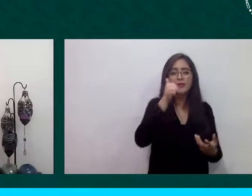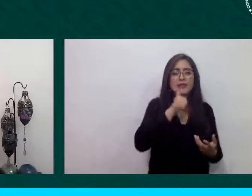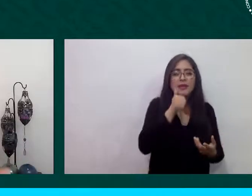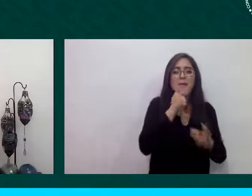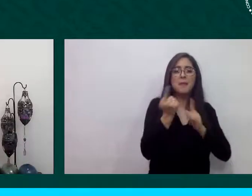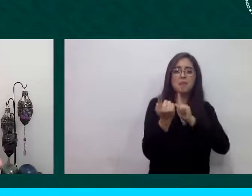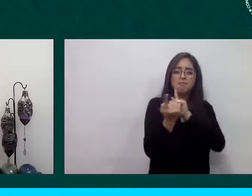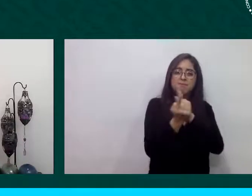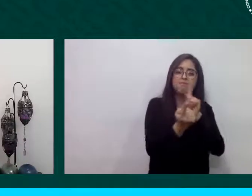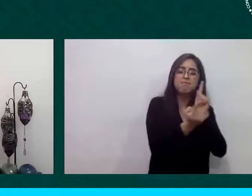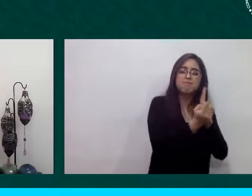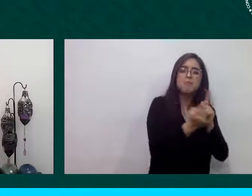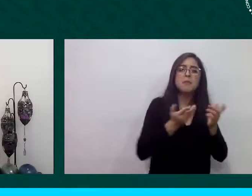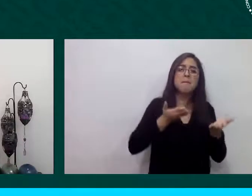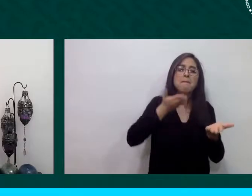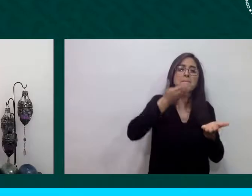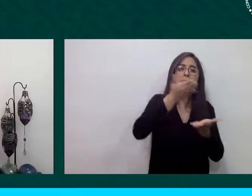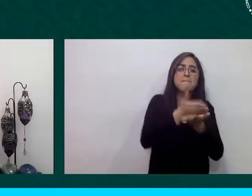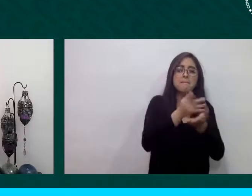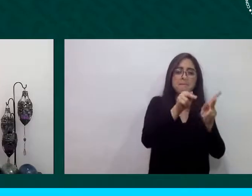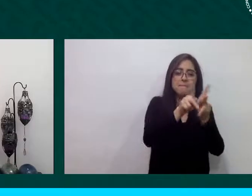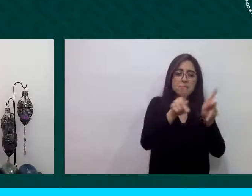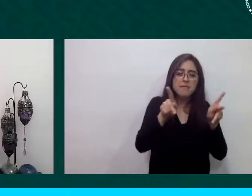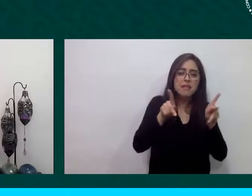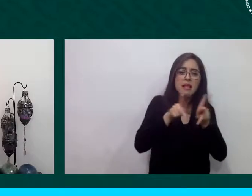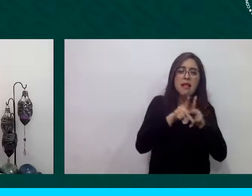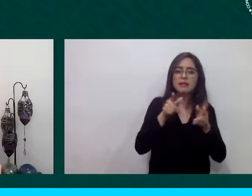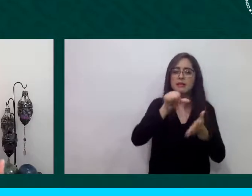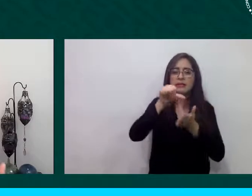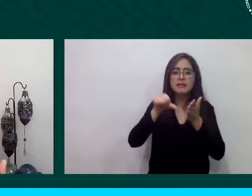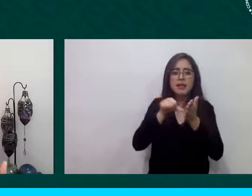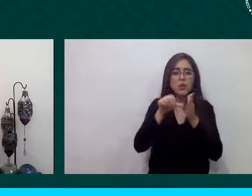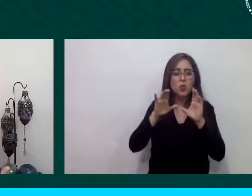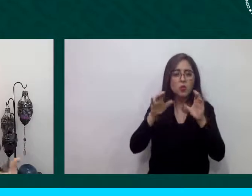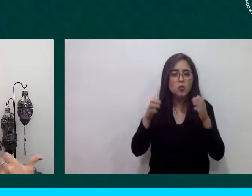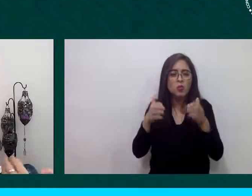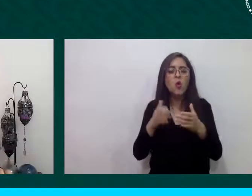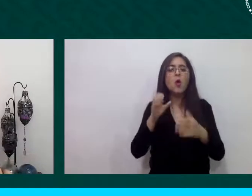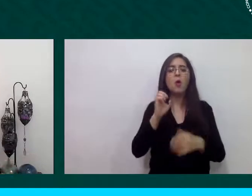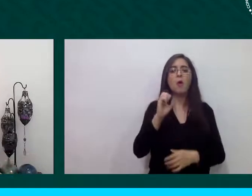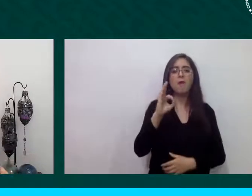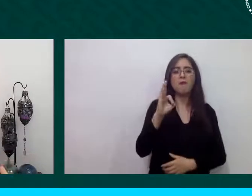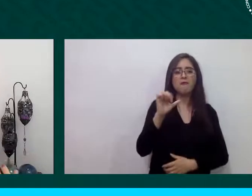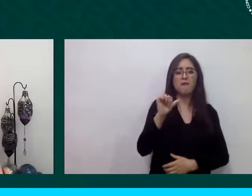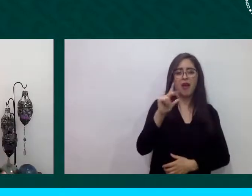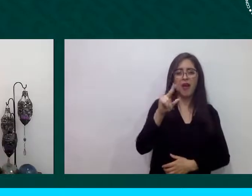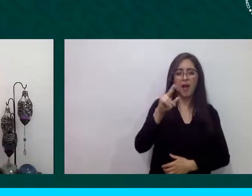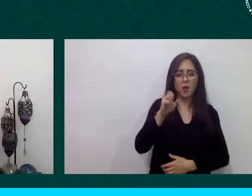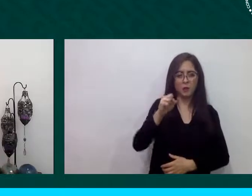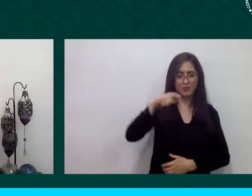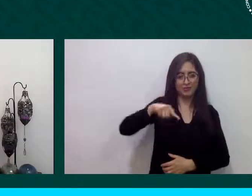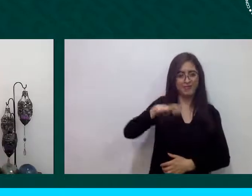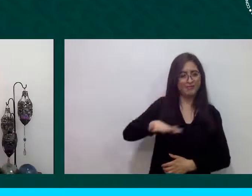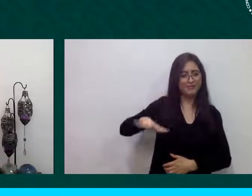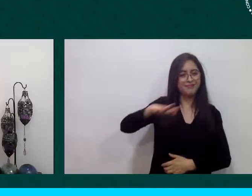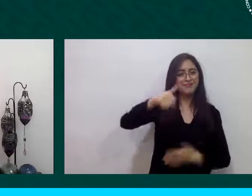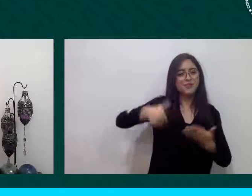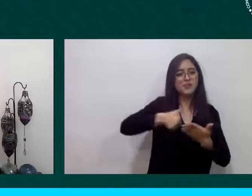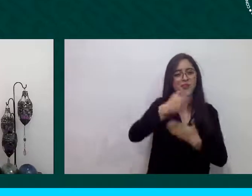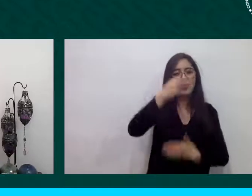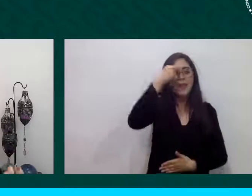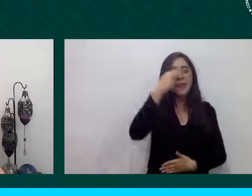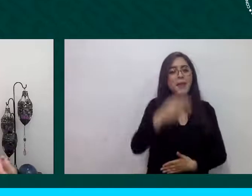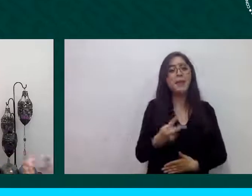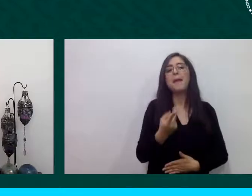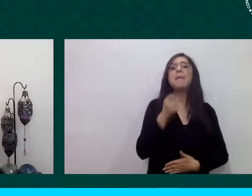comunitarios a faros particularmente en Ciudad de México no obstante buscamos también hacer un esfuerzo por sensibilizar e